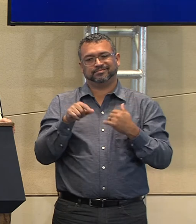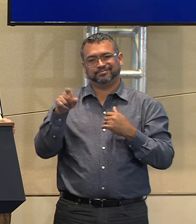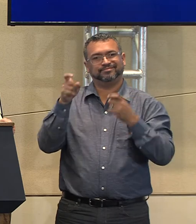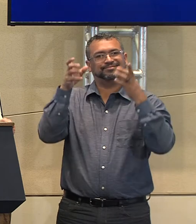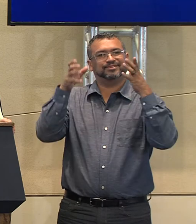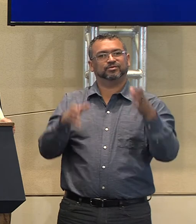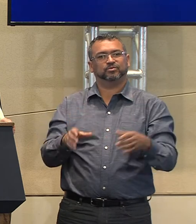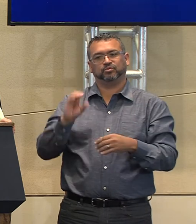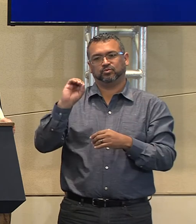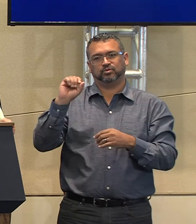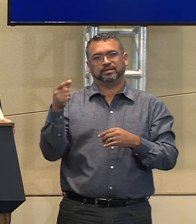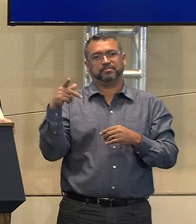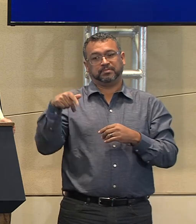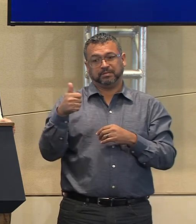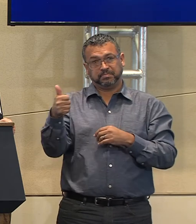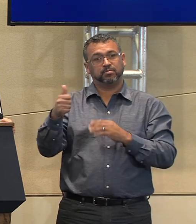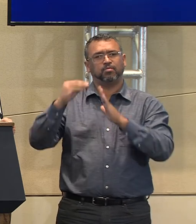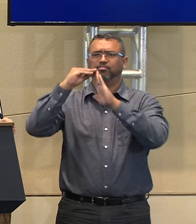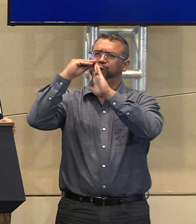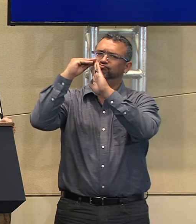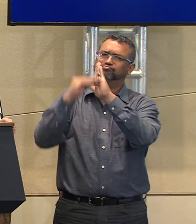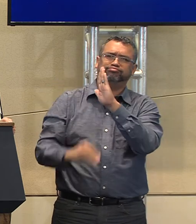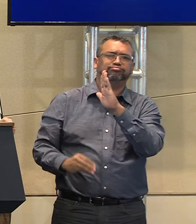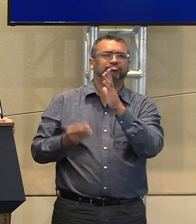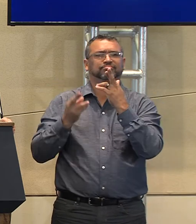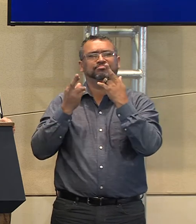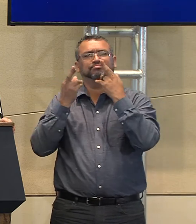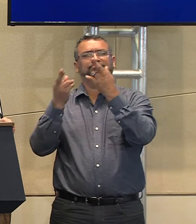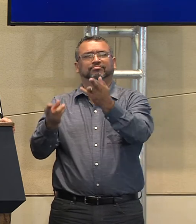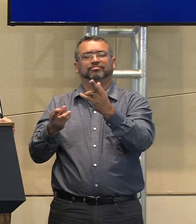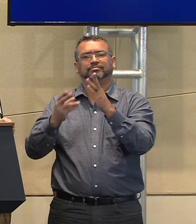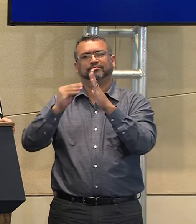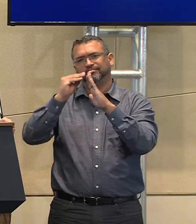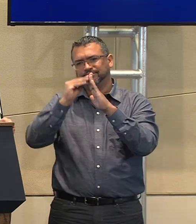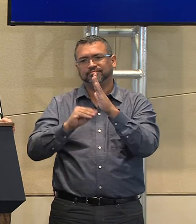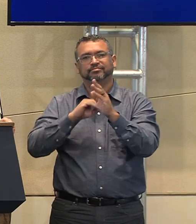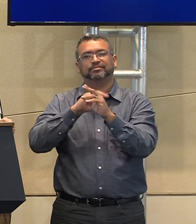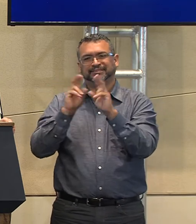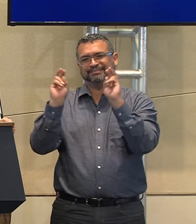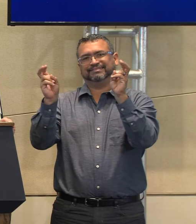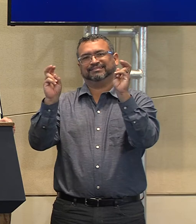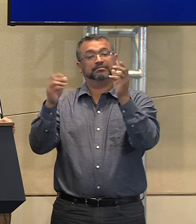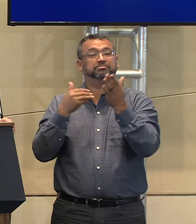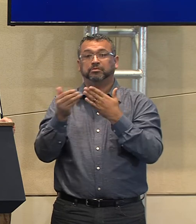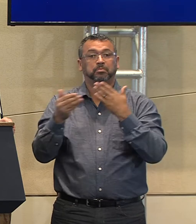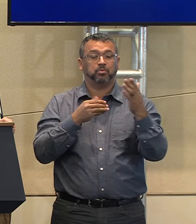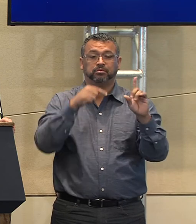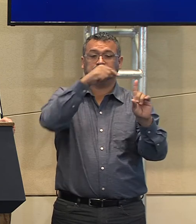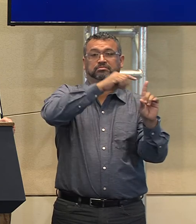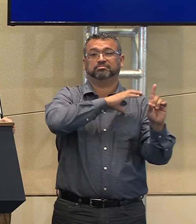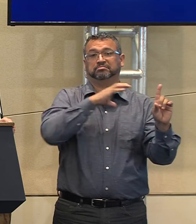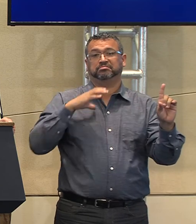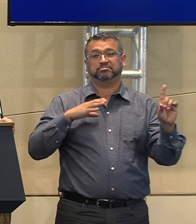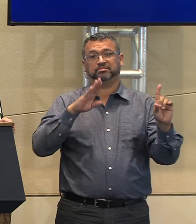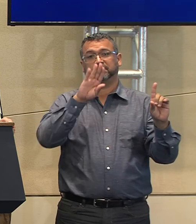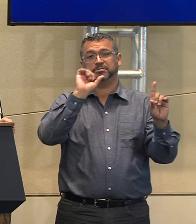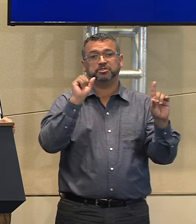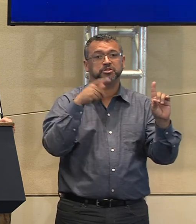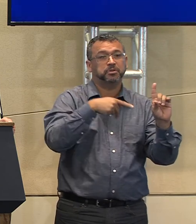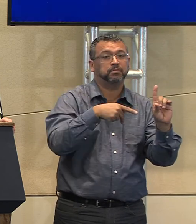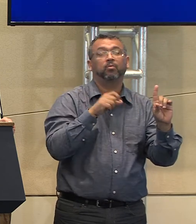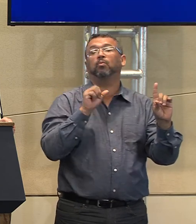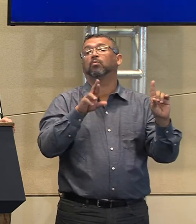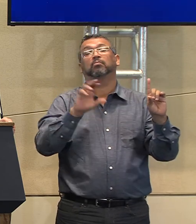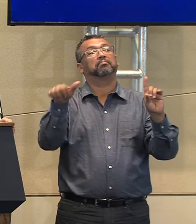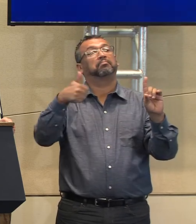estará emitiendo un informe con toda la documentación relacionada a este contrato. Así que ya sea Bishop o algún legislador local